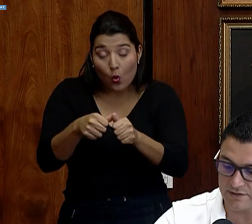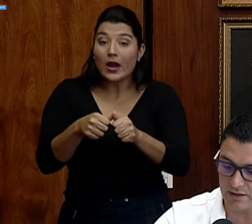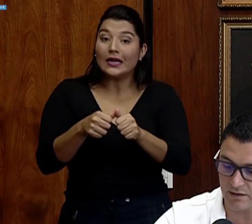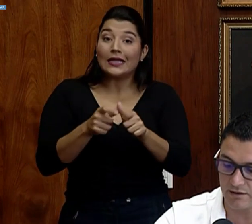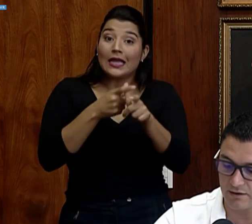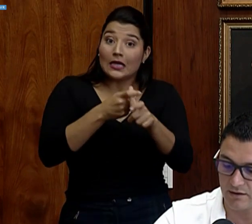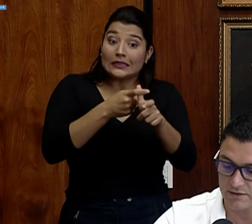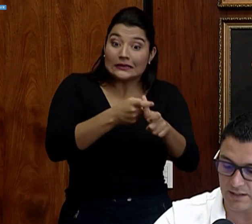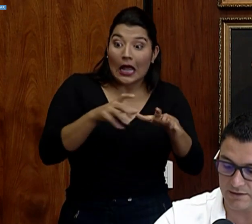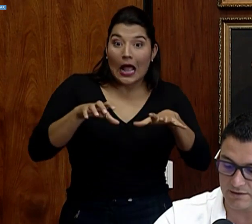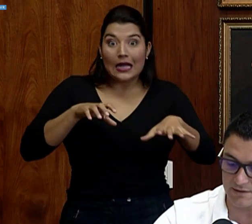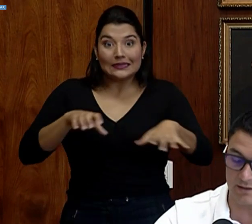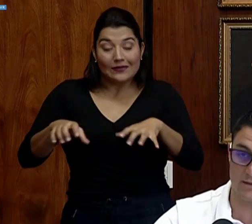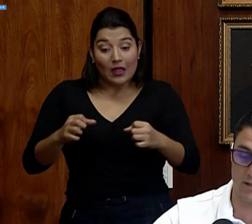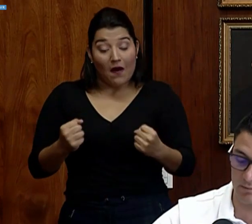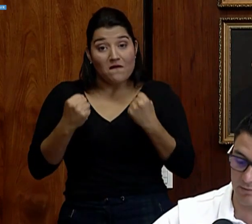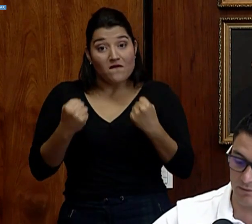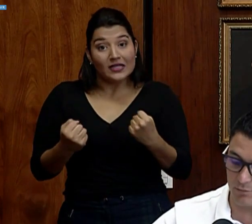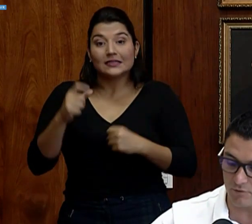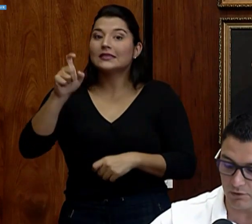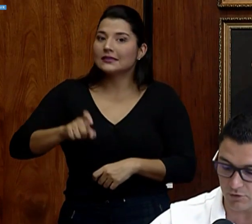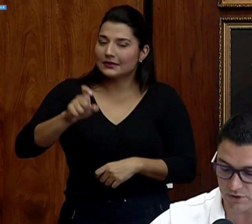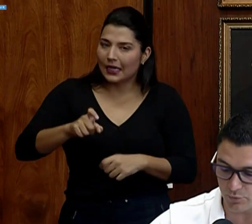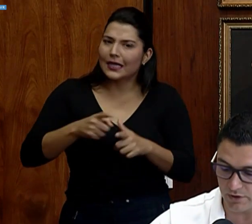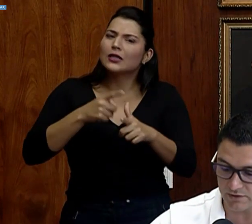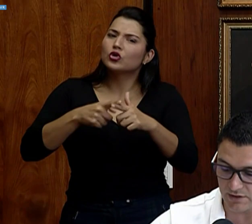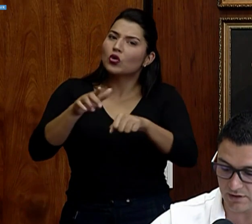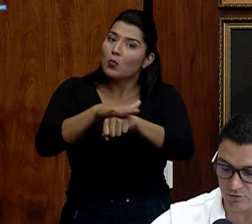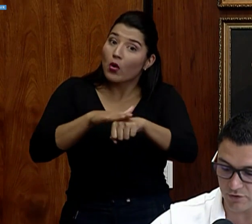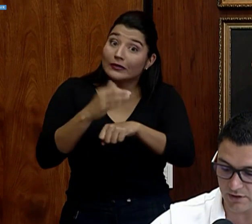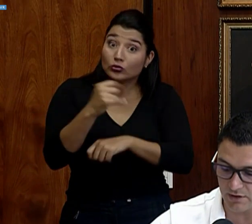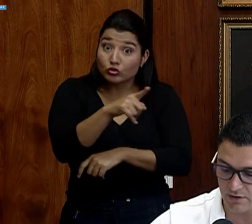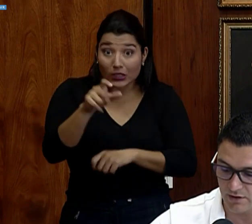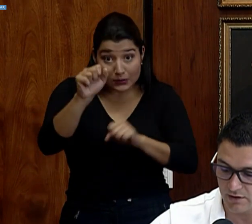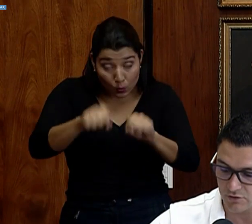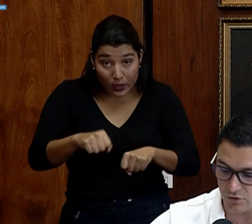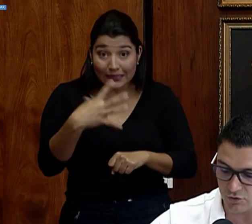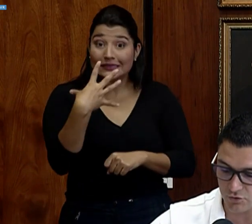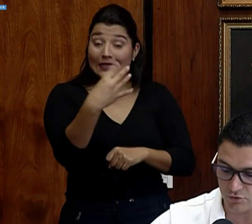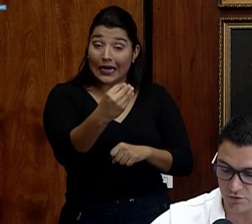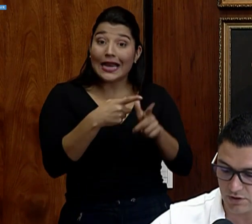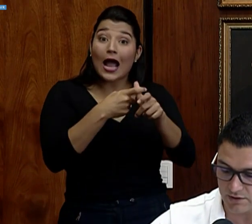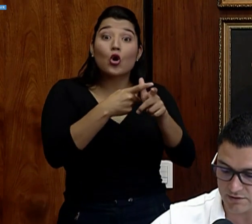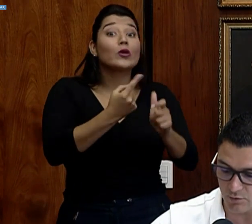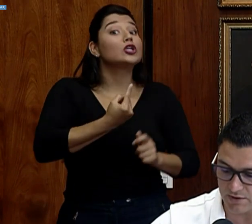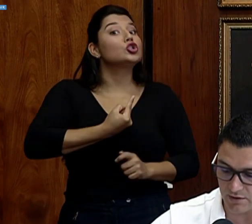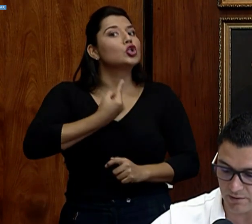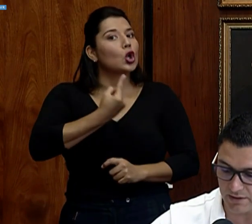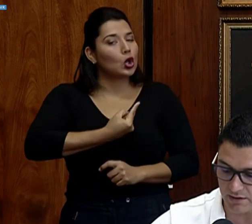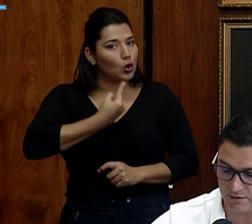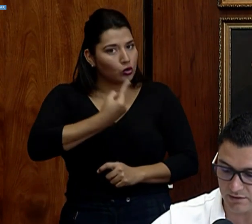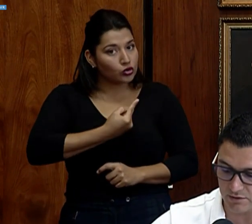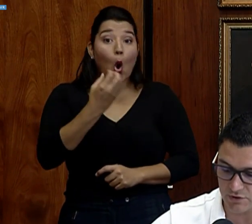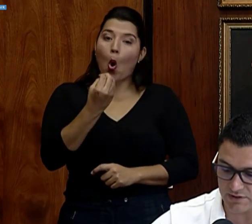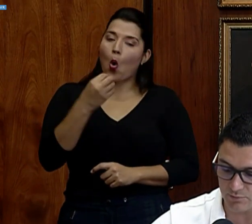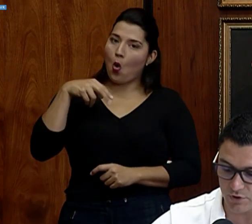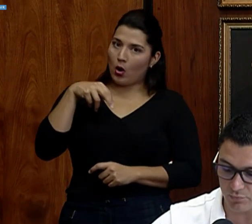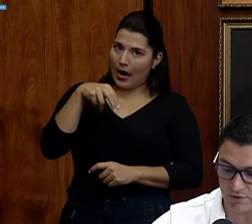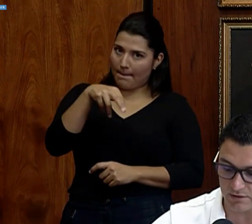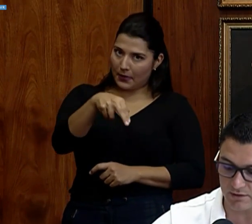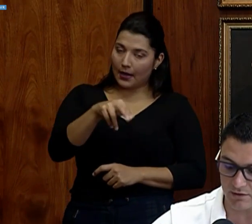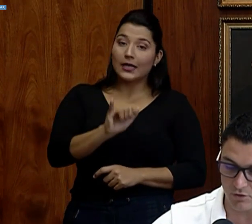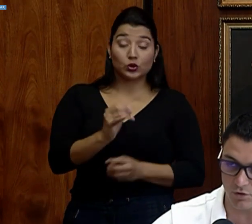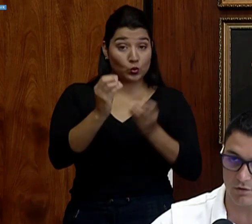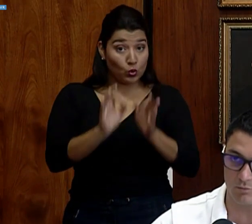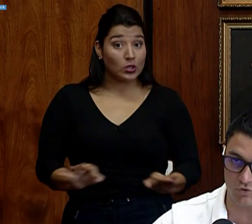actividad física se hace necesaria. Así que más bien, por favor, si pueden salir a correr solos o a caminar, eso se hace muy